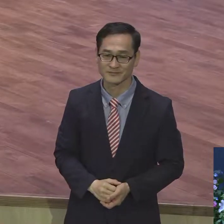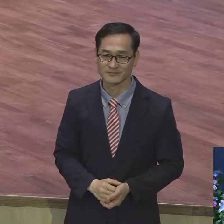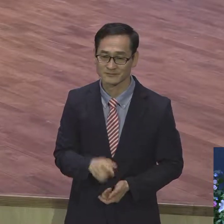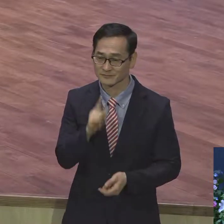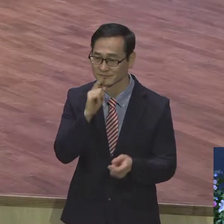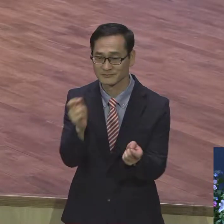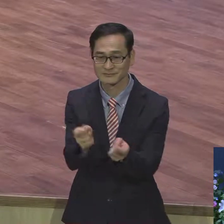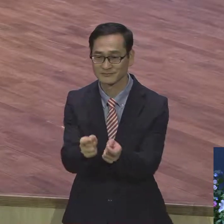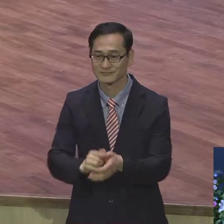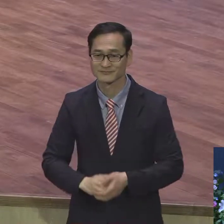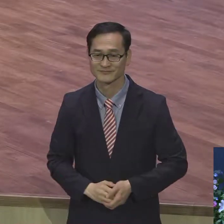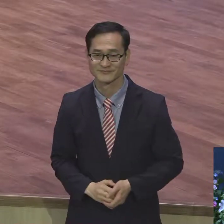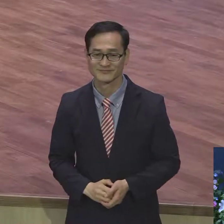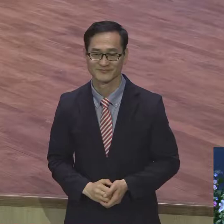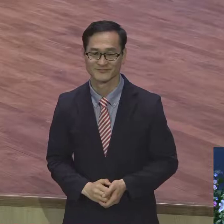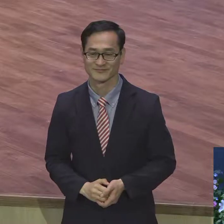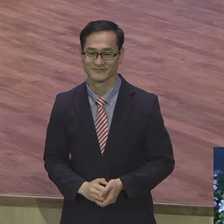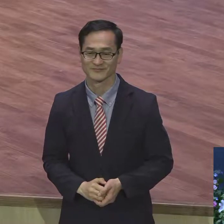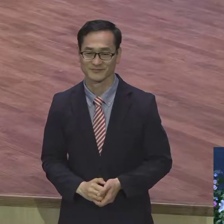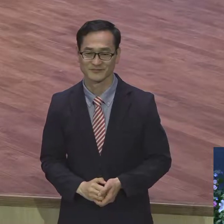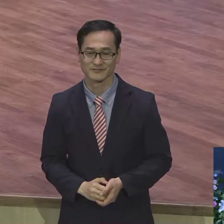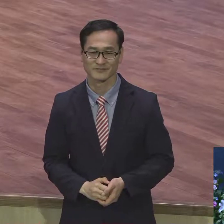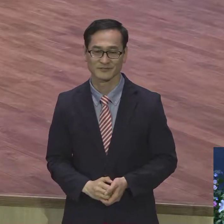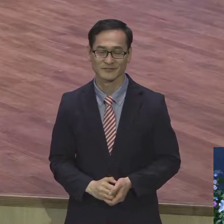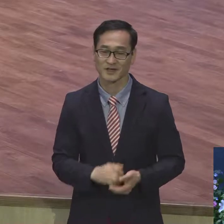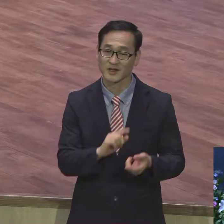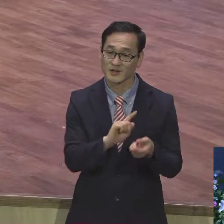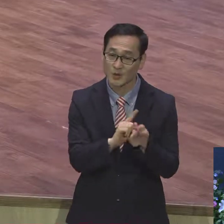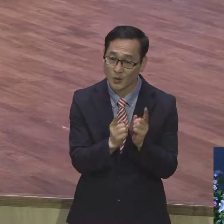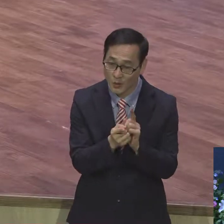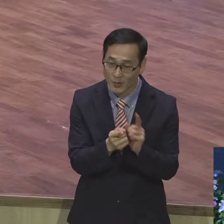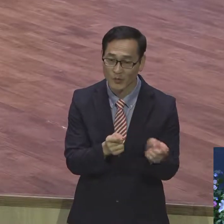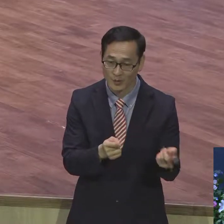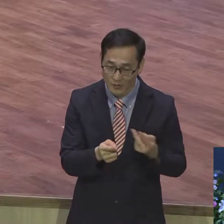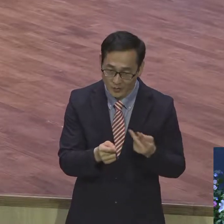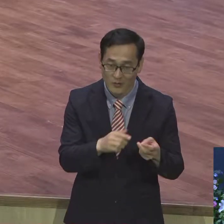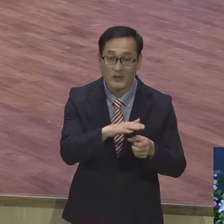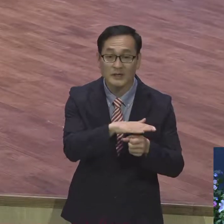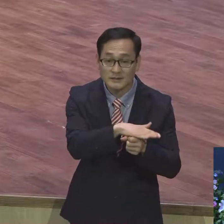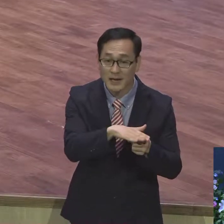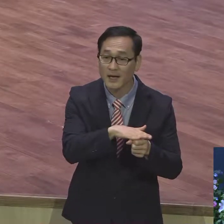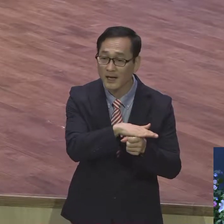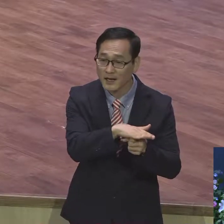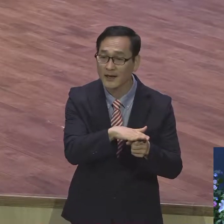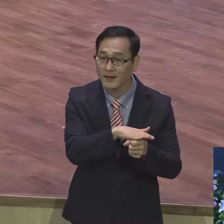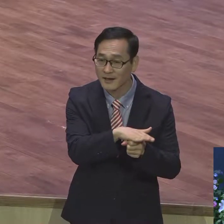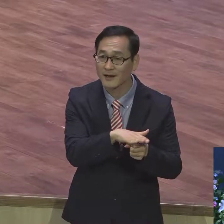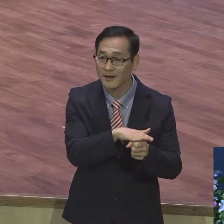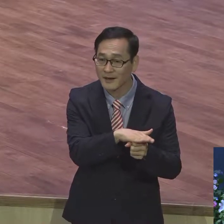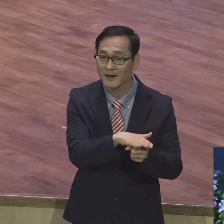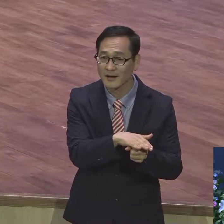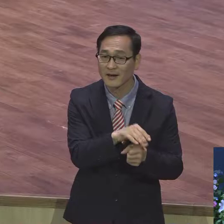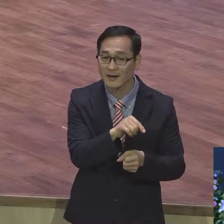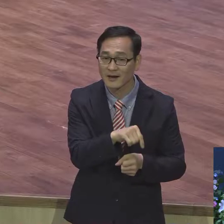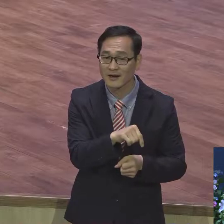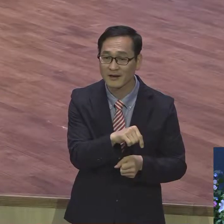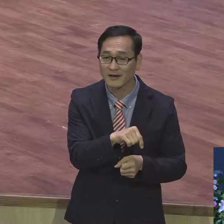간단하시지만 서로에 대한 사랑이 짧은 시간에 아주